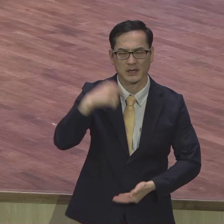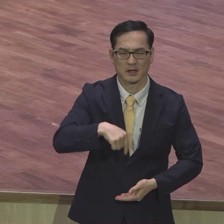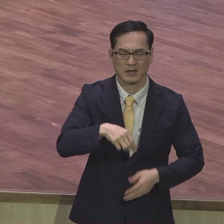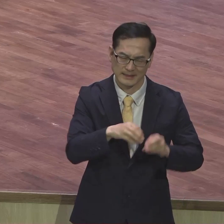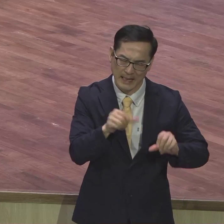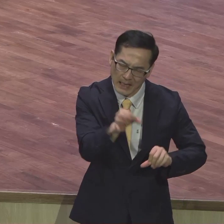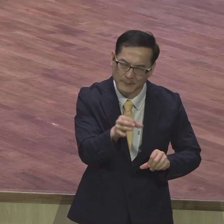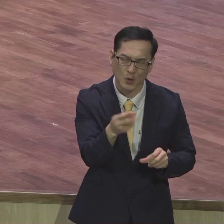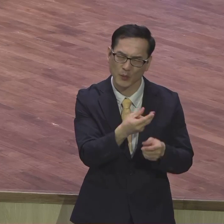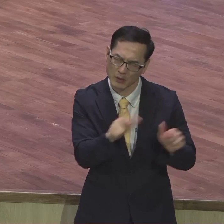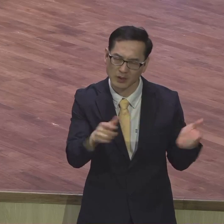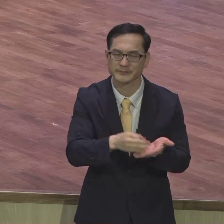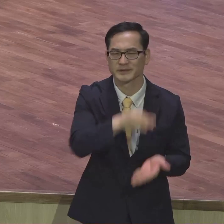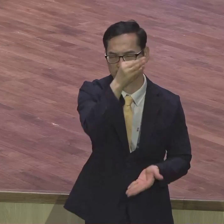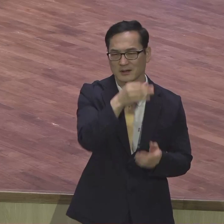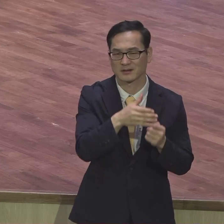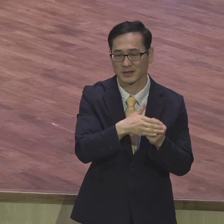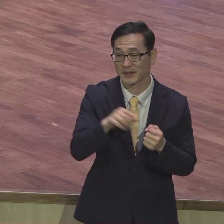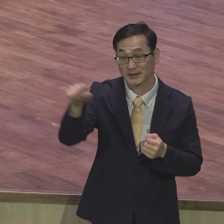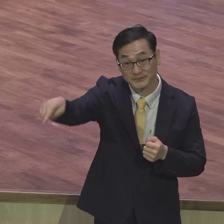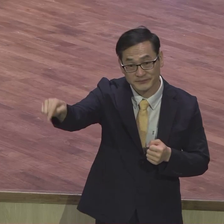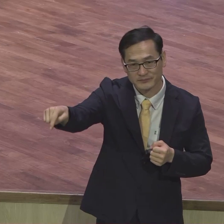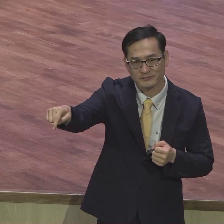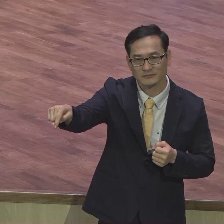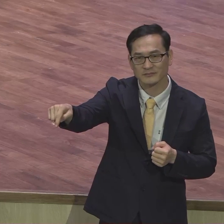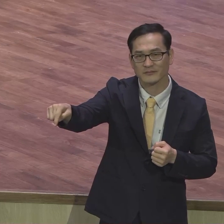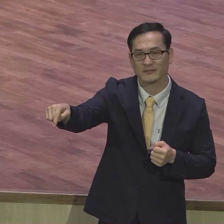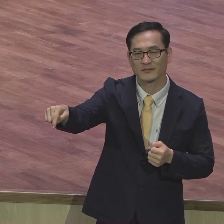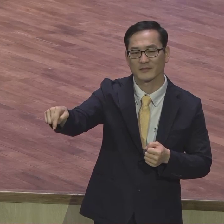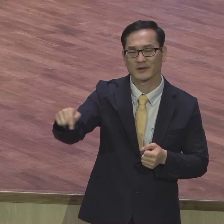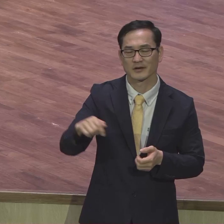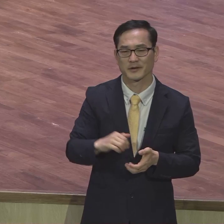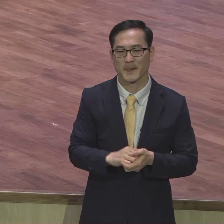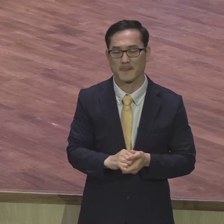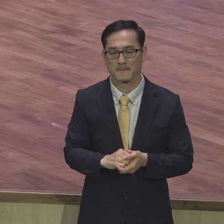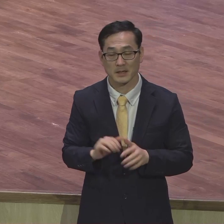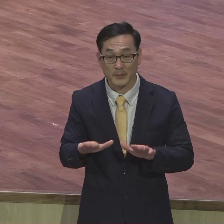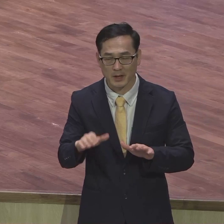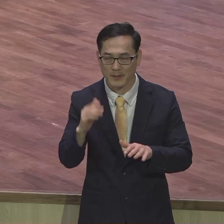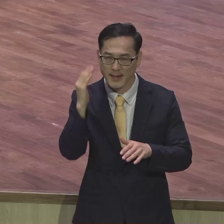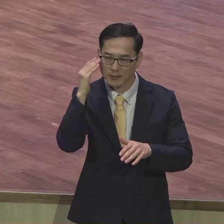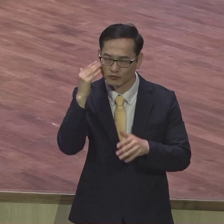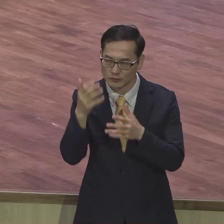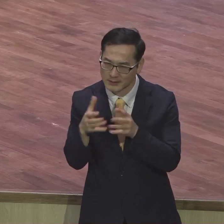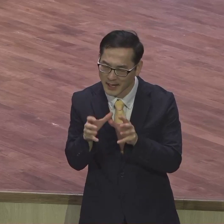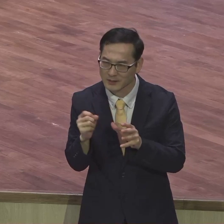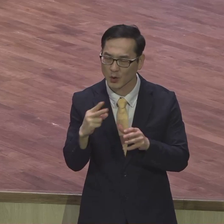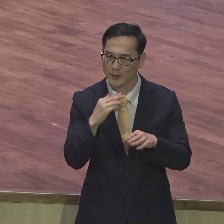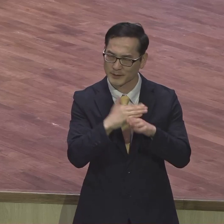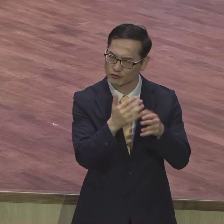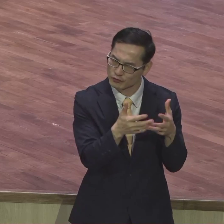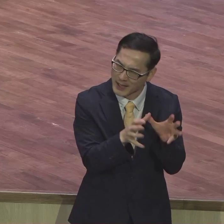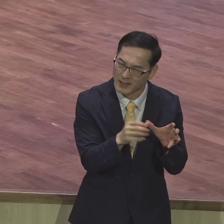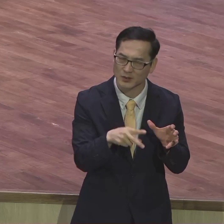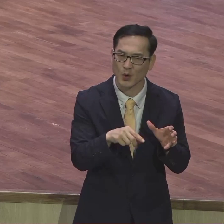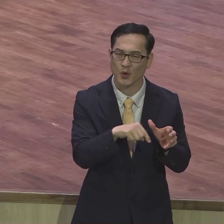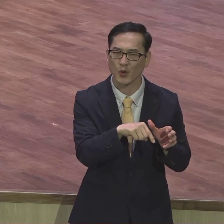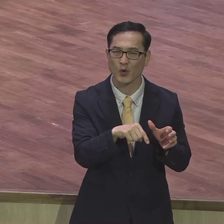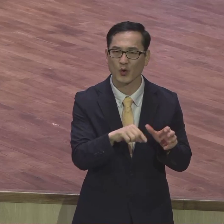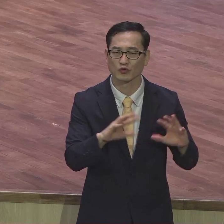주승용 국회 부의장과 더불어 당 그 다음에 한국당 그 다음에 바른당 다 와서 국회의원들 대표적으로